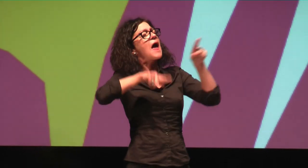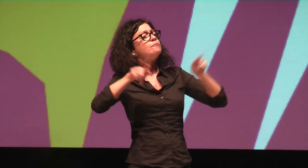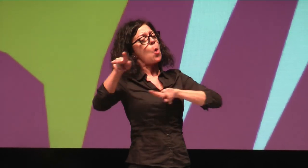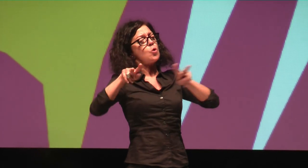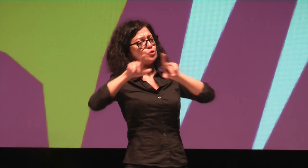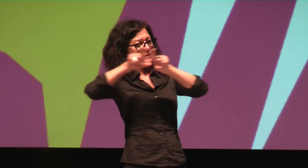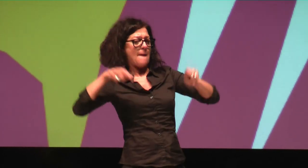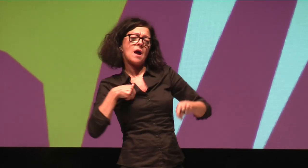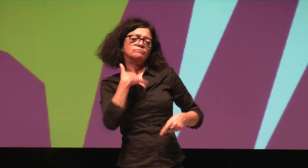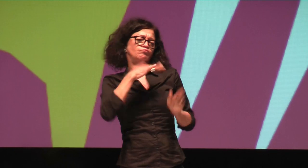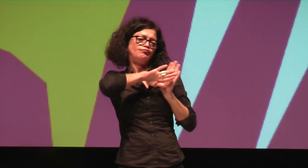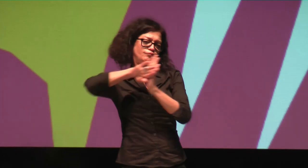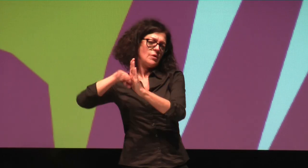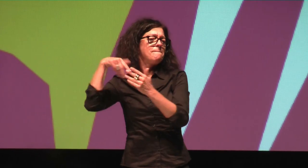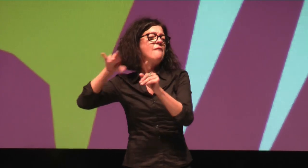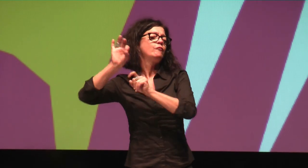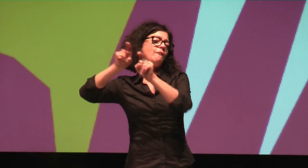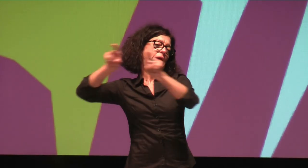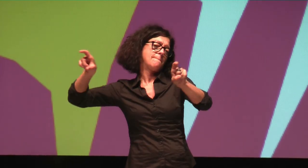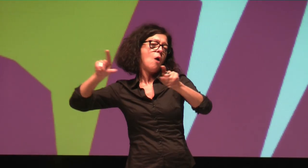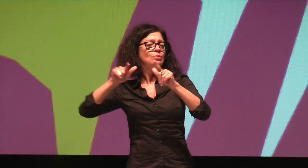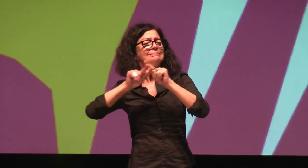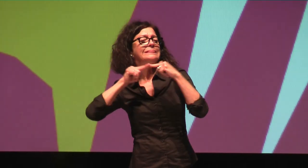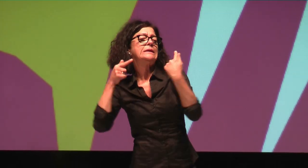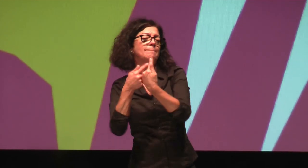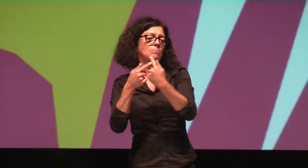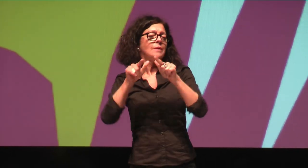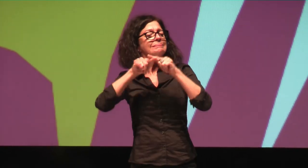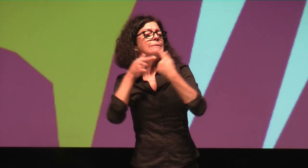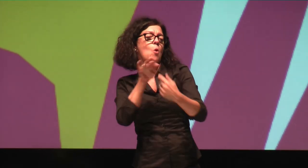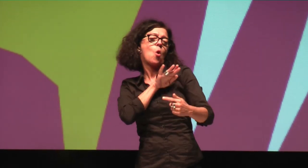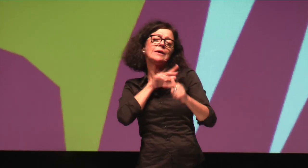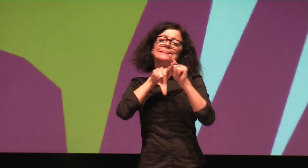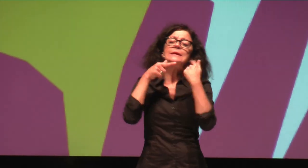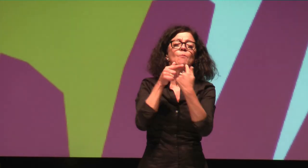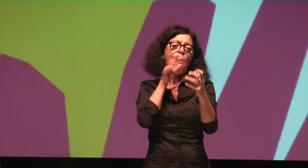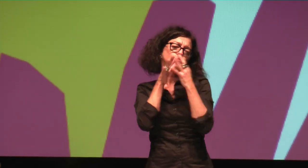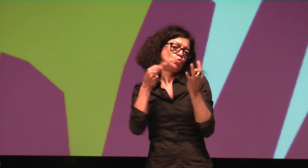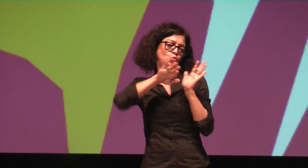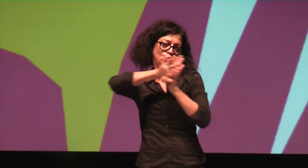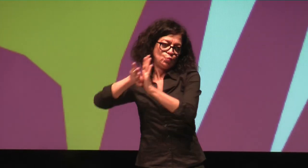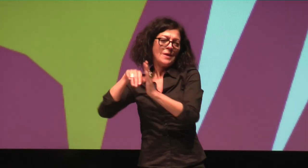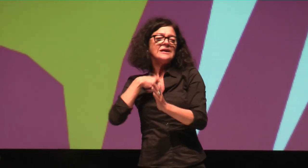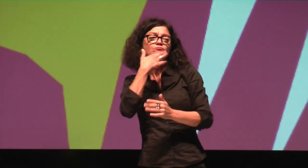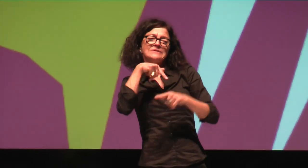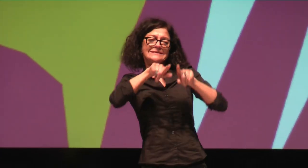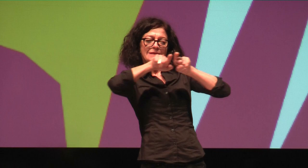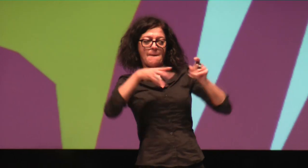dann Diversity in der Organisation, also Diversity Management. Da möchte ich nicht so stark jetzt darauf eingehen, da geht es mehr um